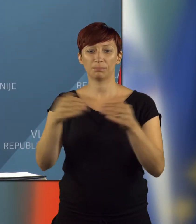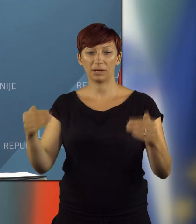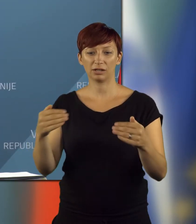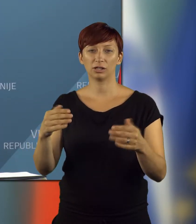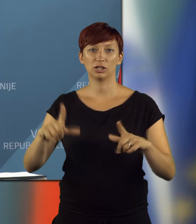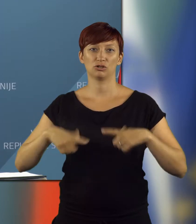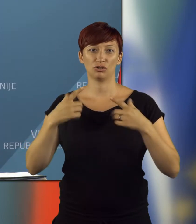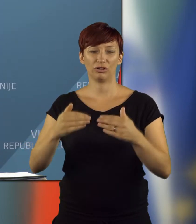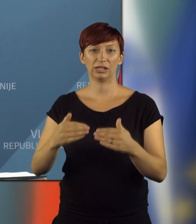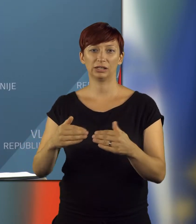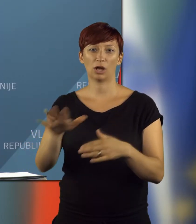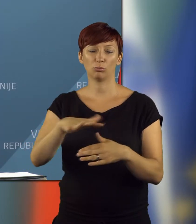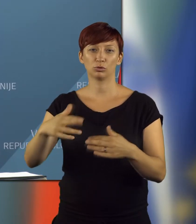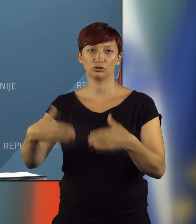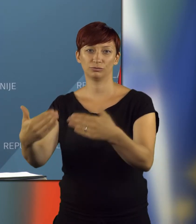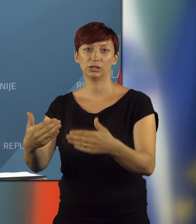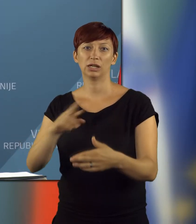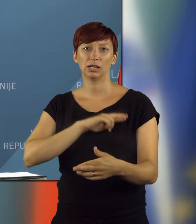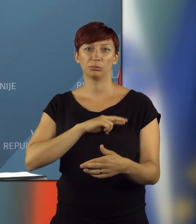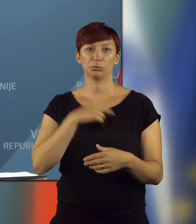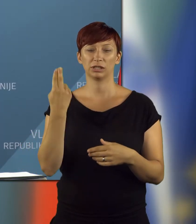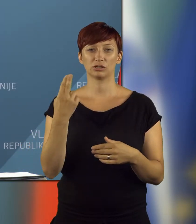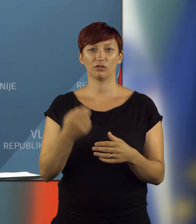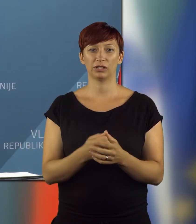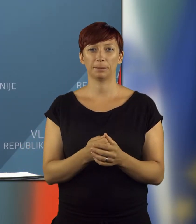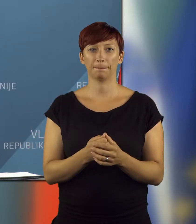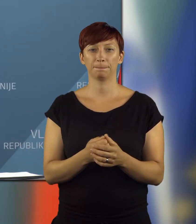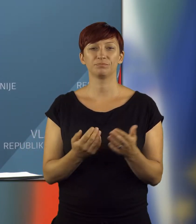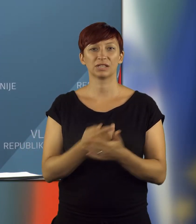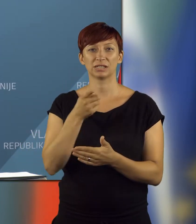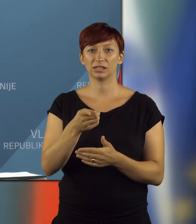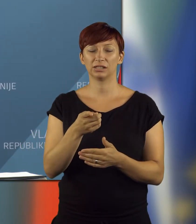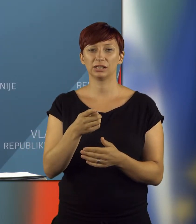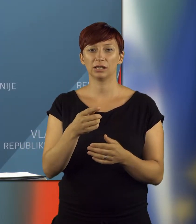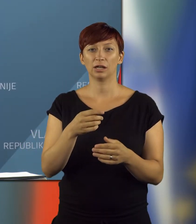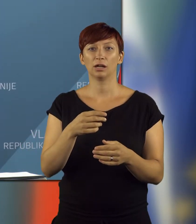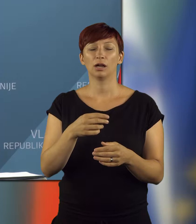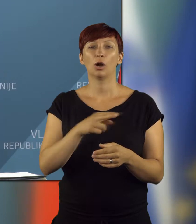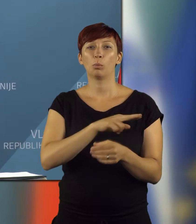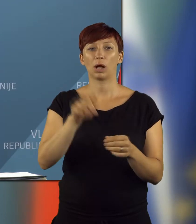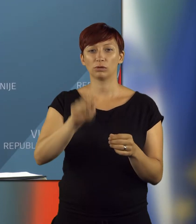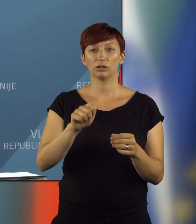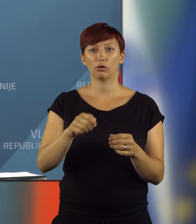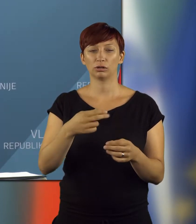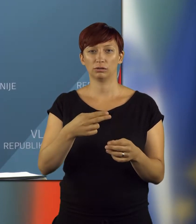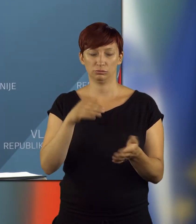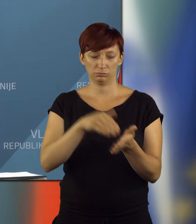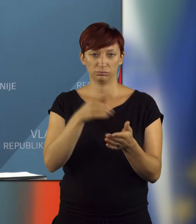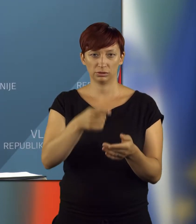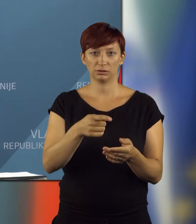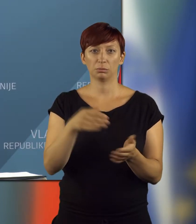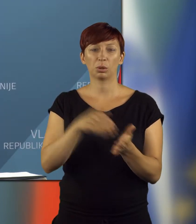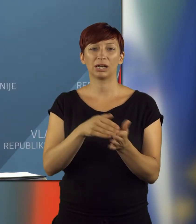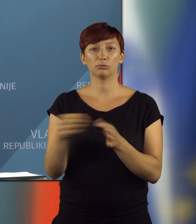z razmejitvijo živeli na območju Republike Slovenije. Za njih je prav tako pristojna upravna enota, kaj ti